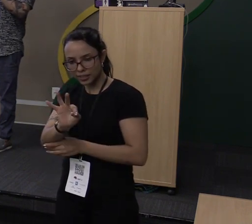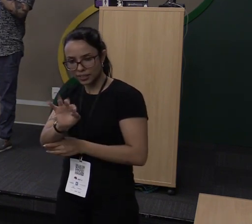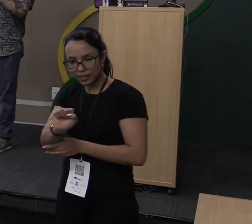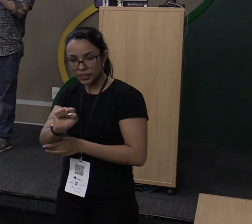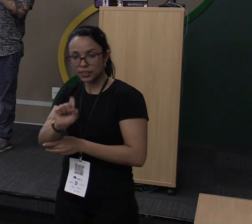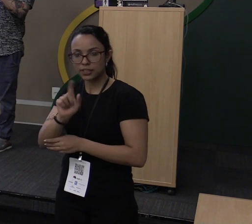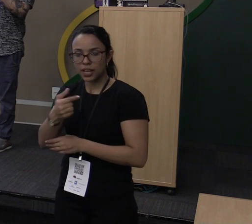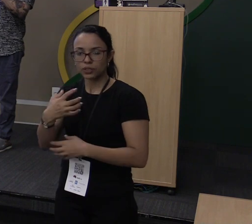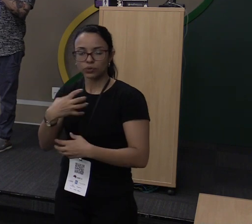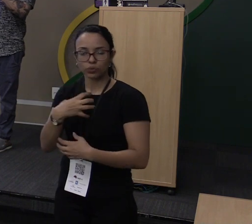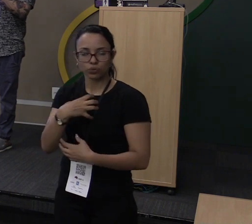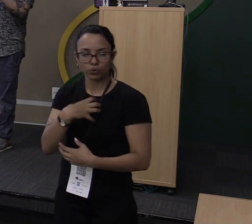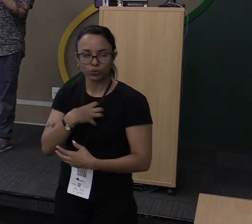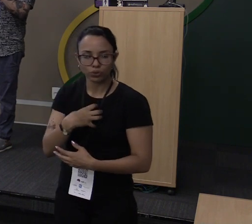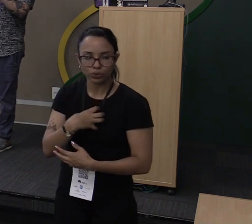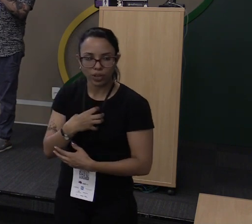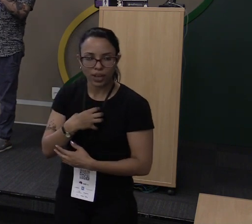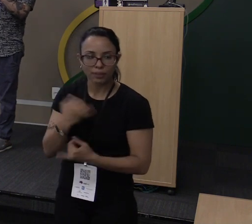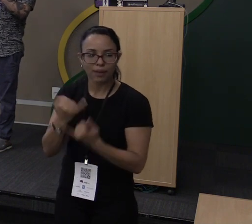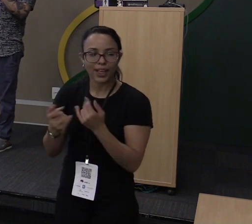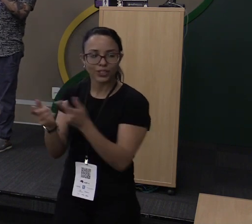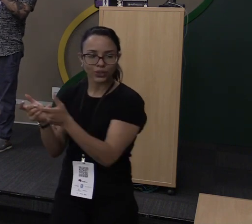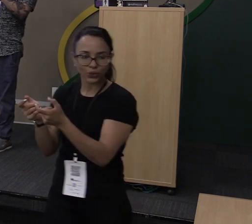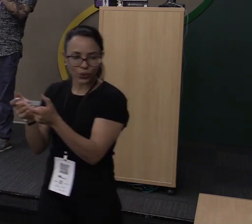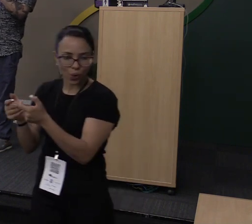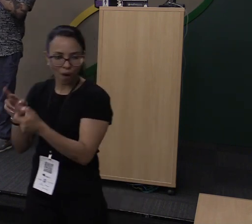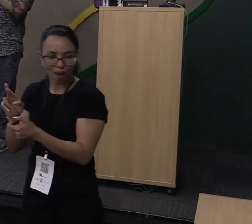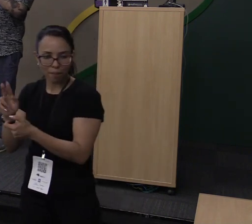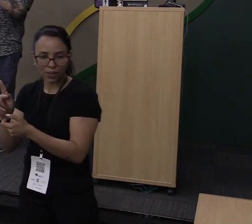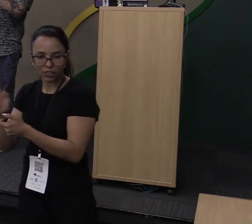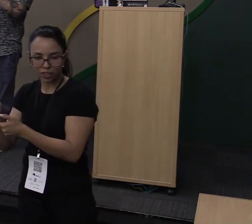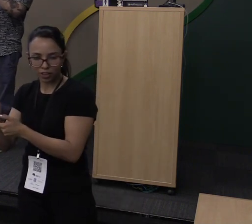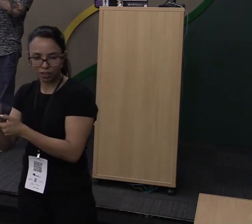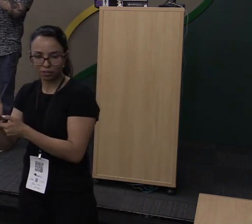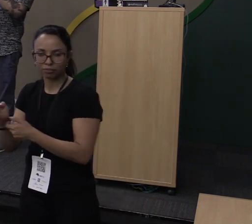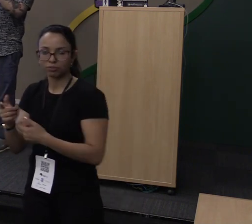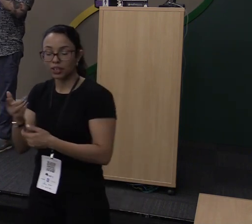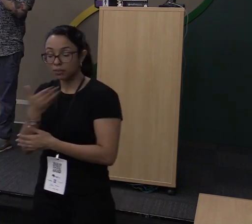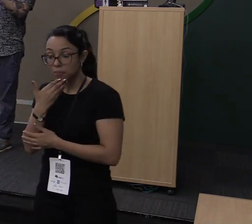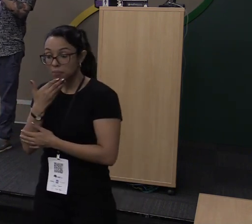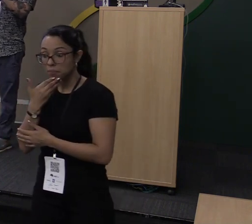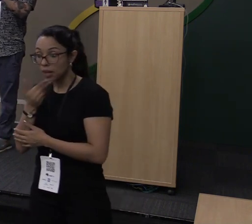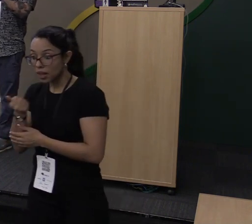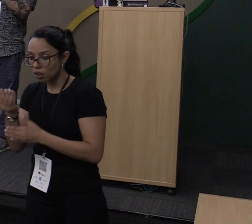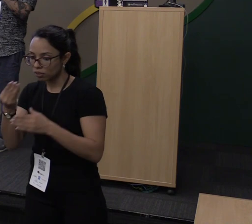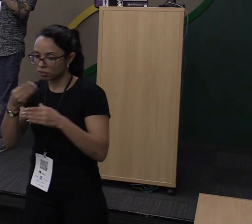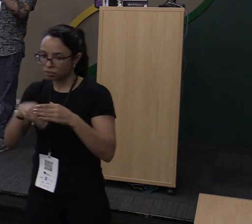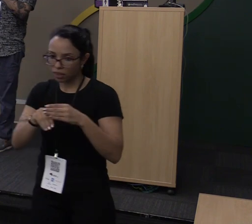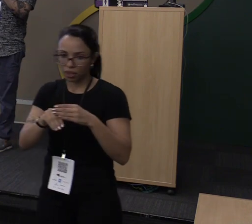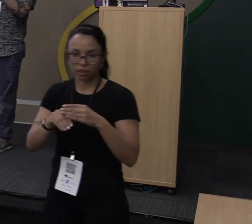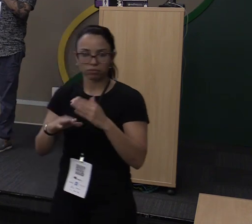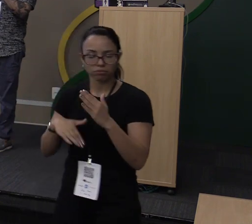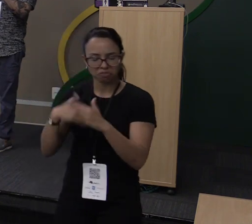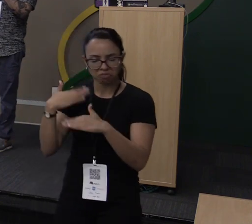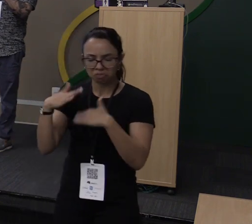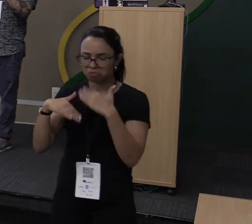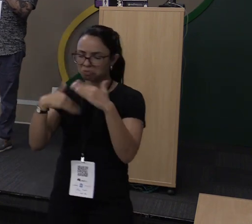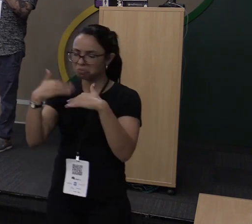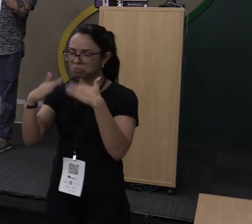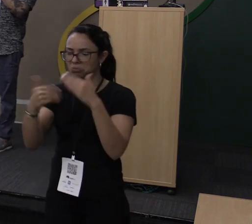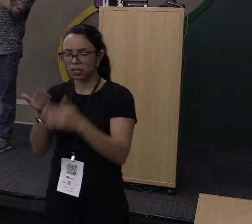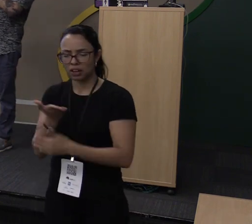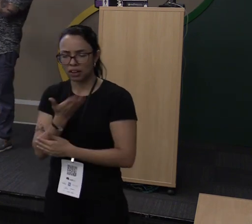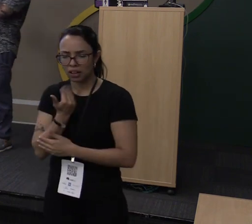características que parece um jogo de RPG teve muita melhoria dentro do sistema de traits, ficou muito mais fácil usar.